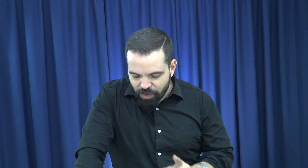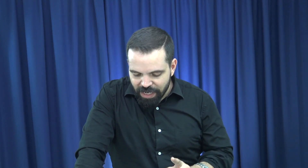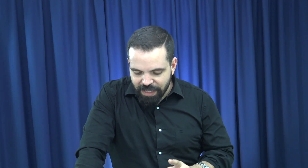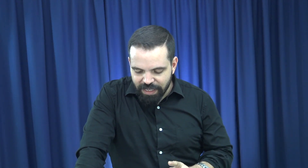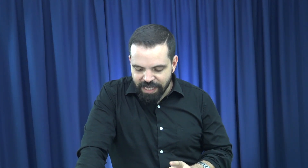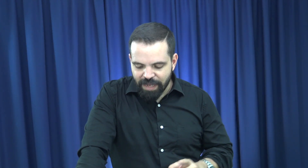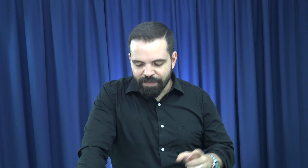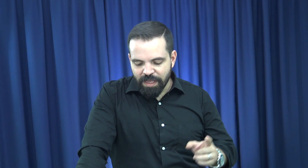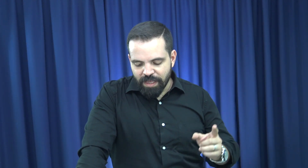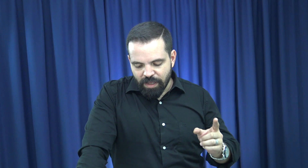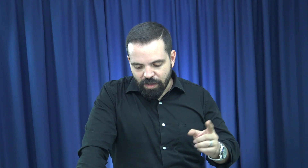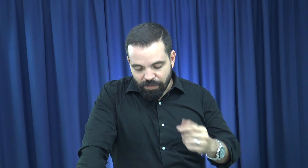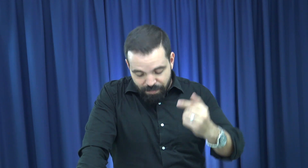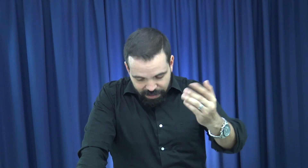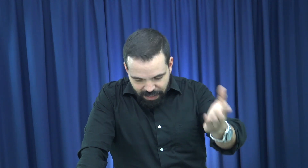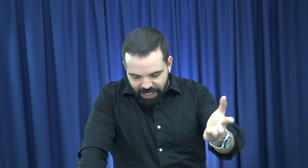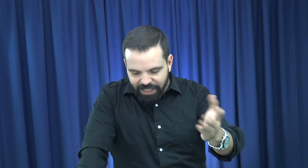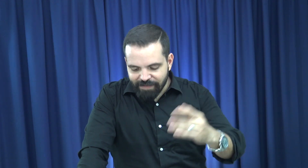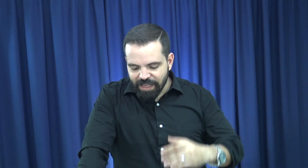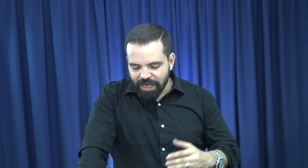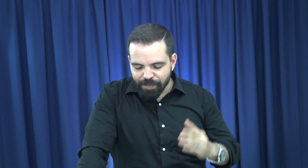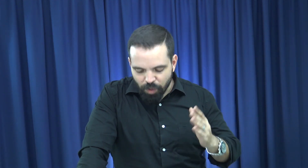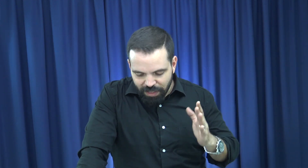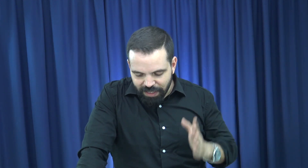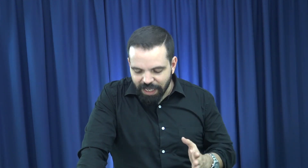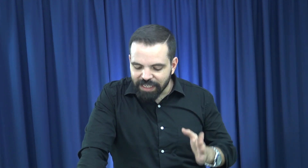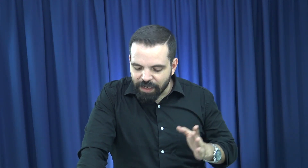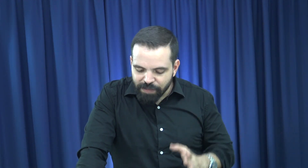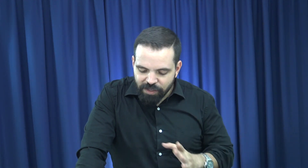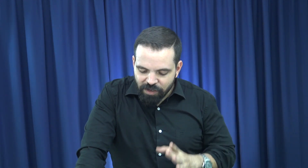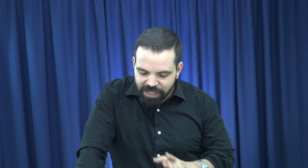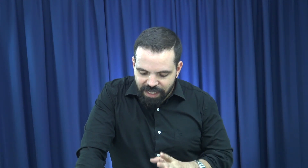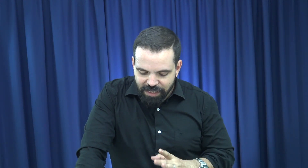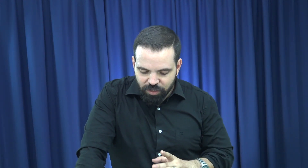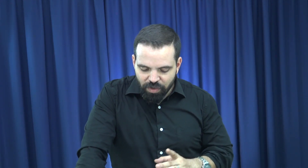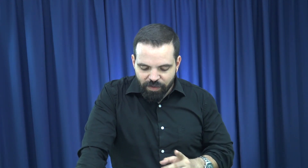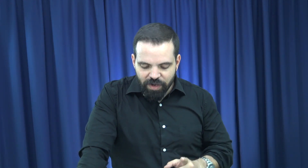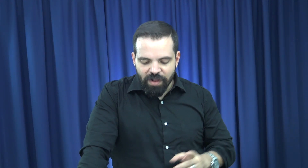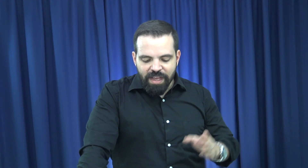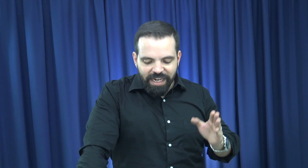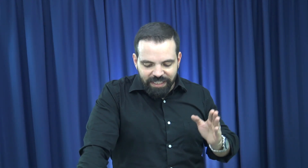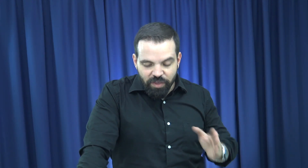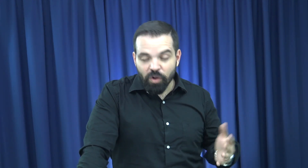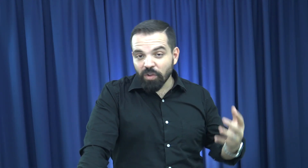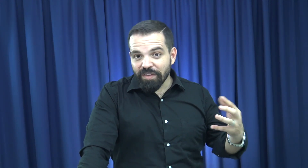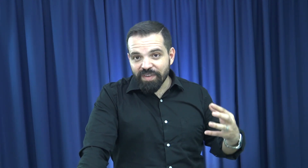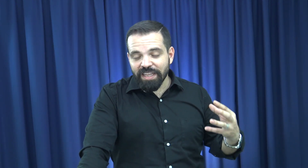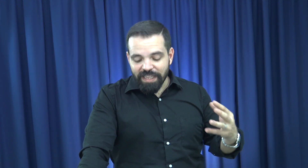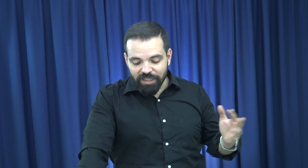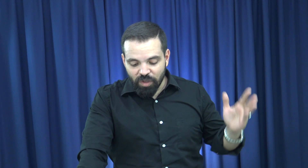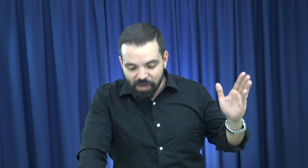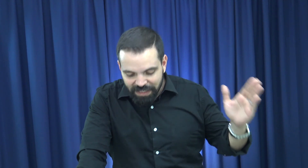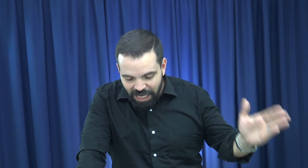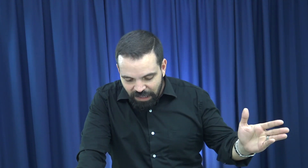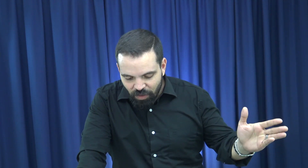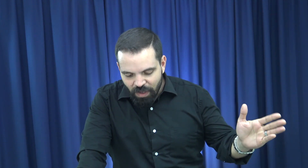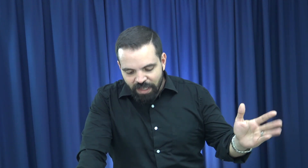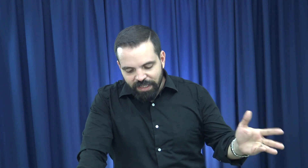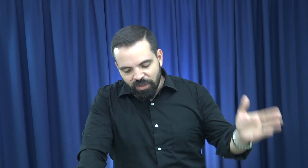vuele de día. Más adelante habla de la mortandad que en medio del día destruya. Bueno, el Señor nos defiende de todo asalto, de